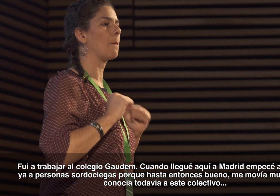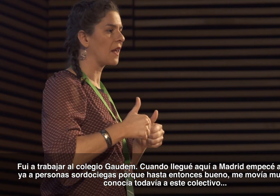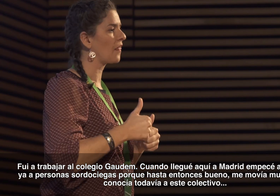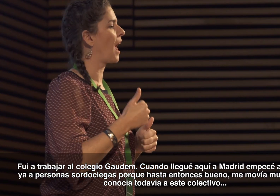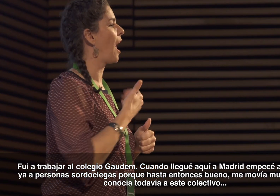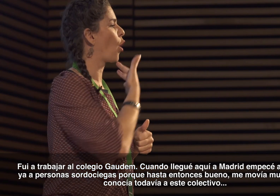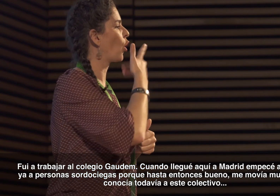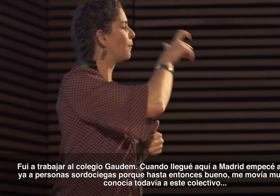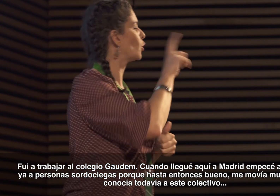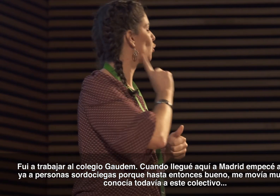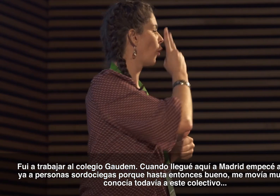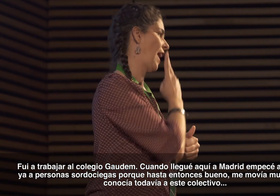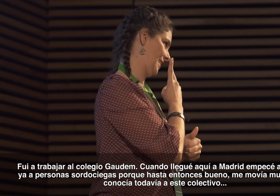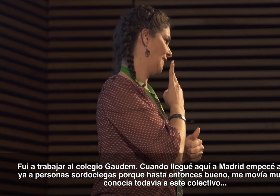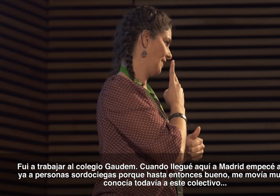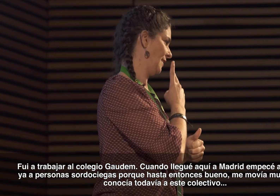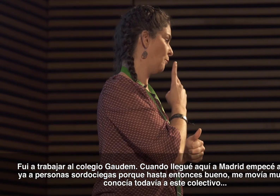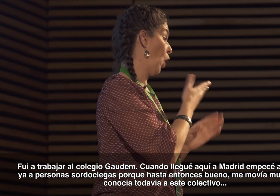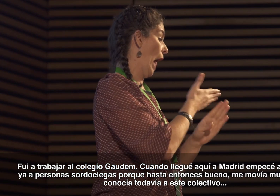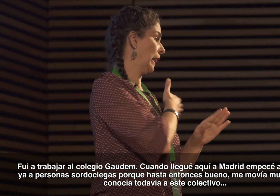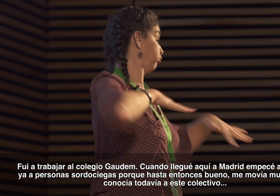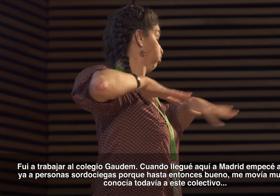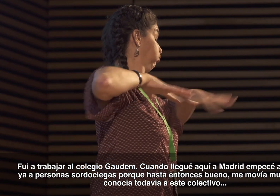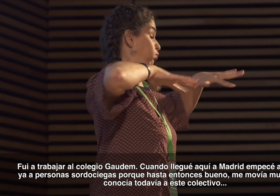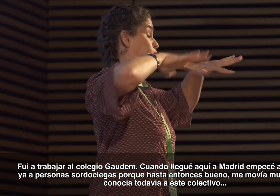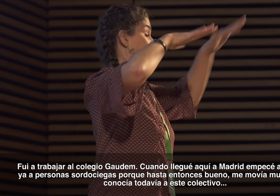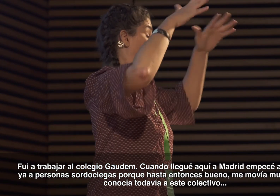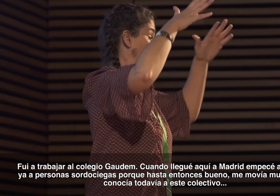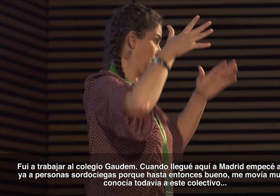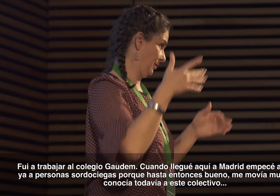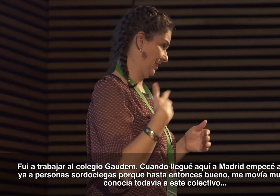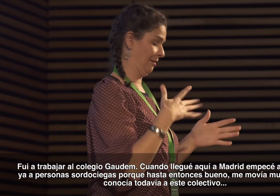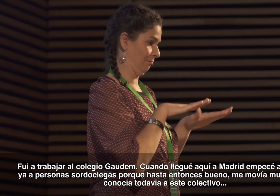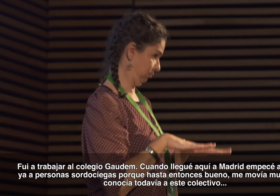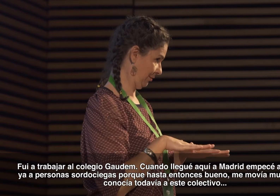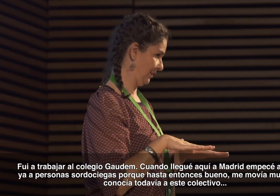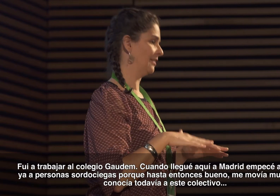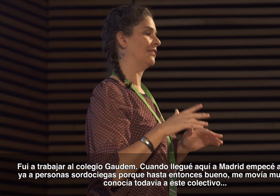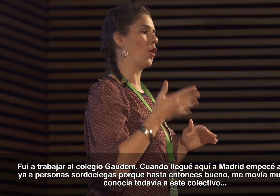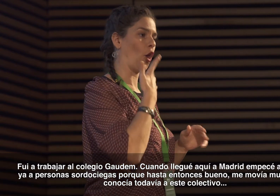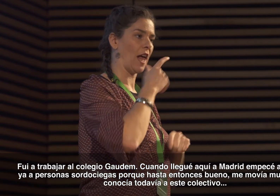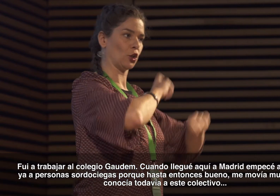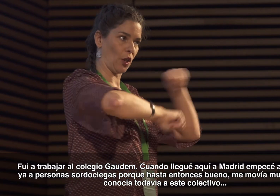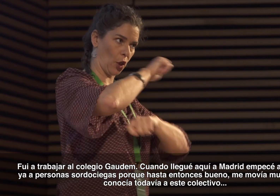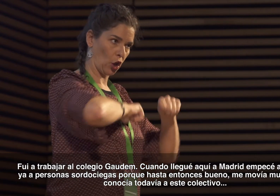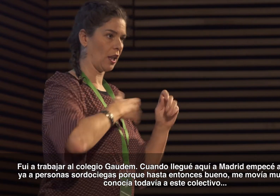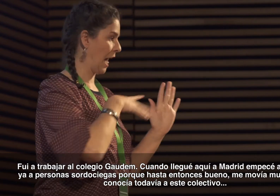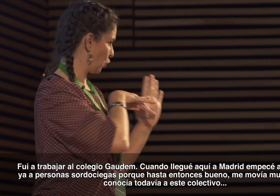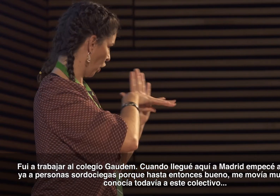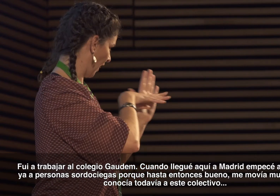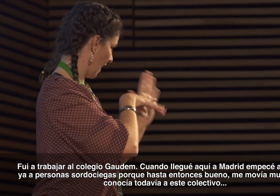Madrid, empecé a conocer a personas ya sordociegas porque hasta entonces me movía mucho y no conocía todavía este